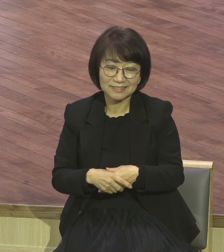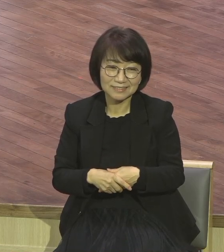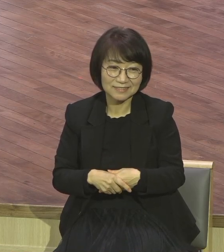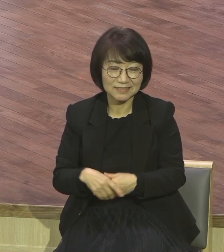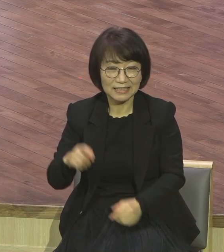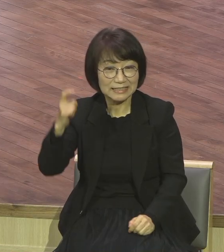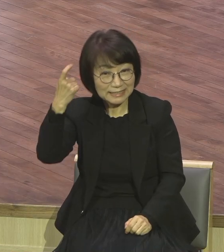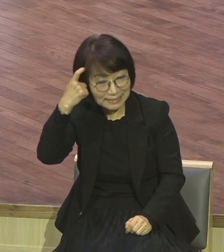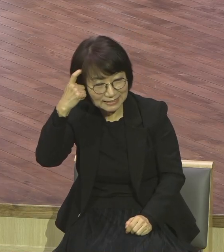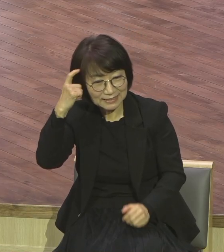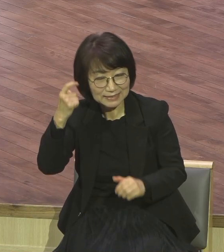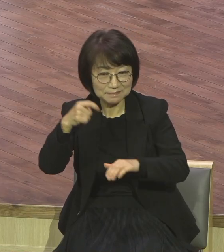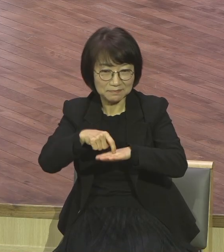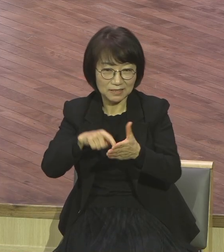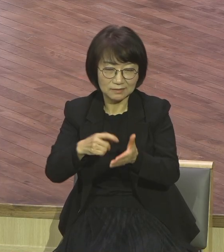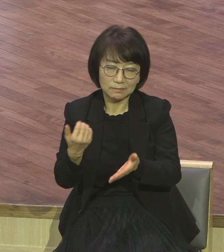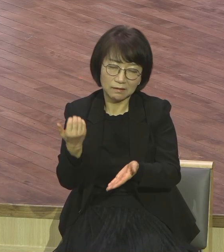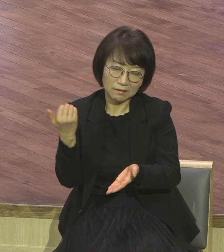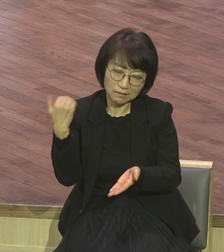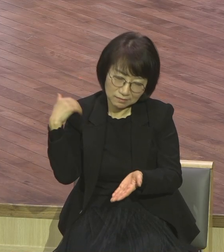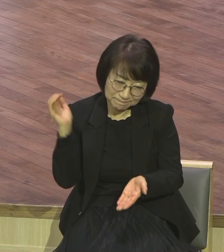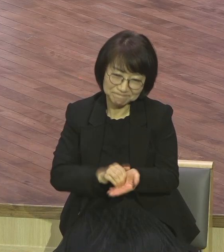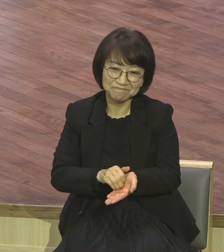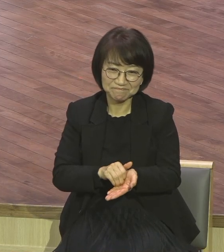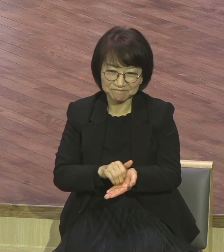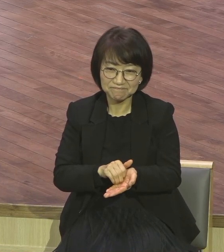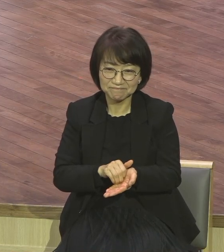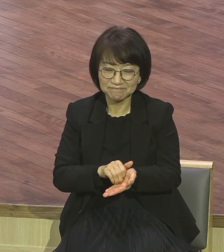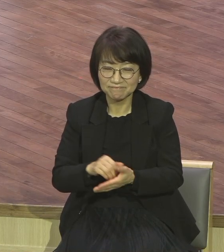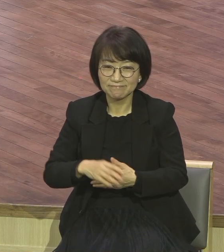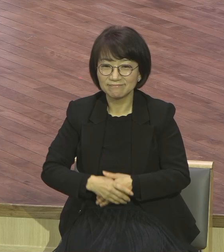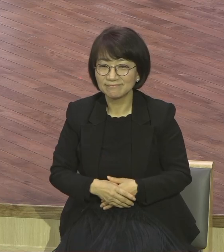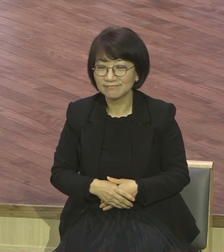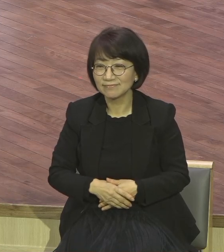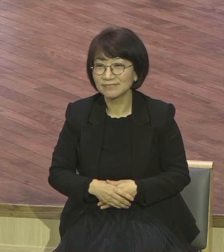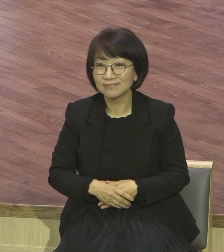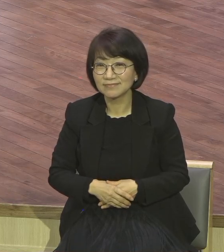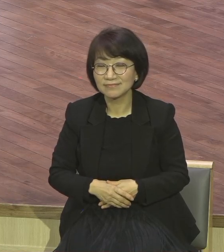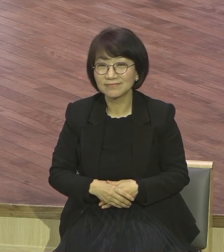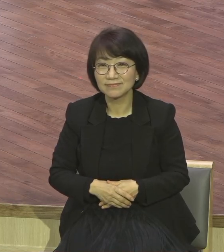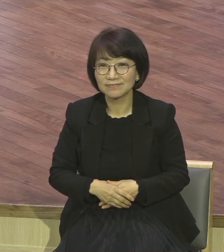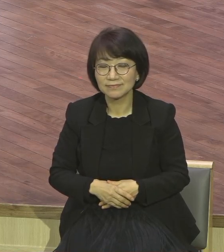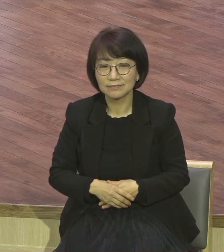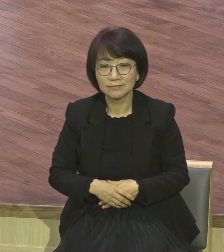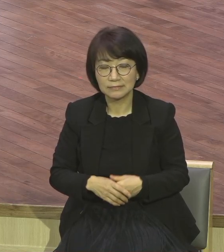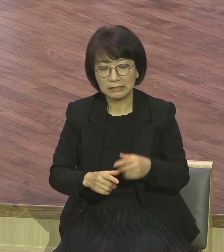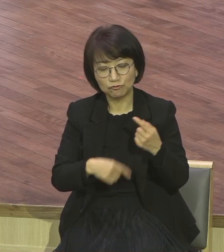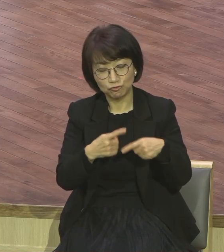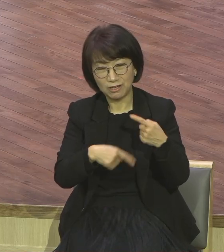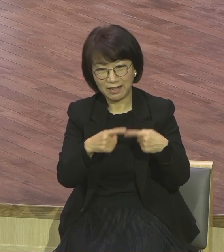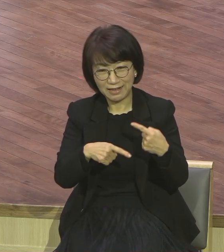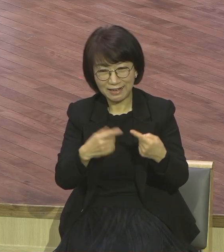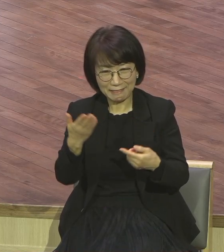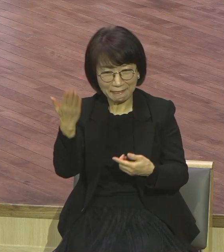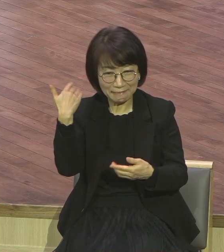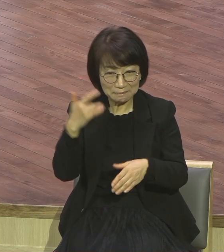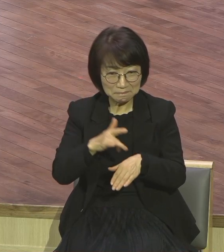옛날 스타일로 또 행동해요. 입으로 행동으로 그래서 우리가